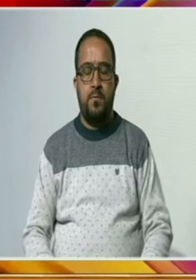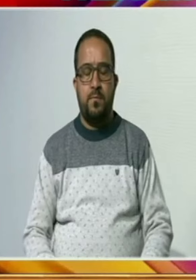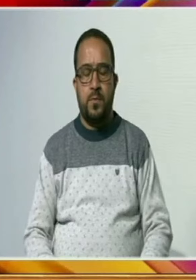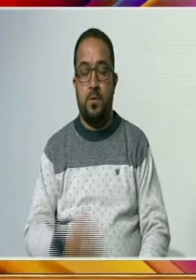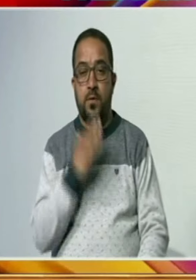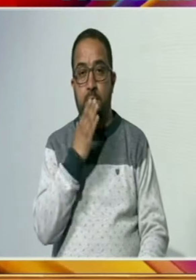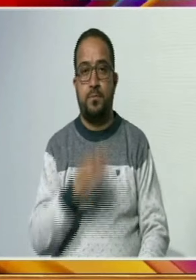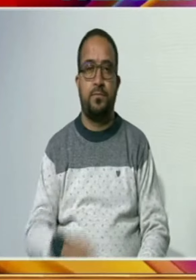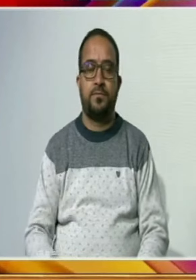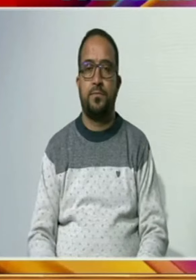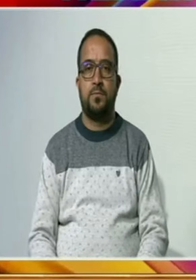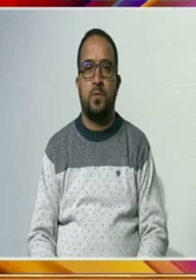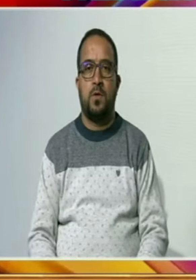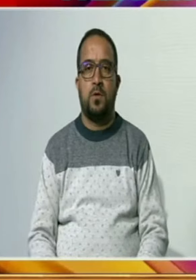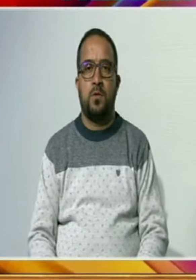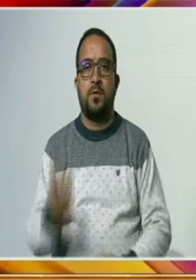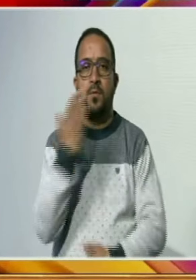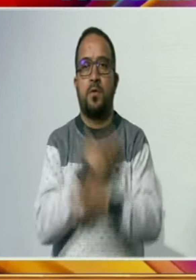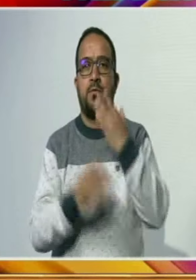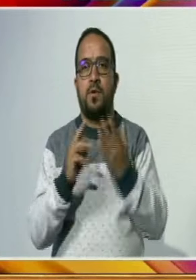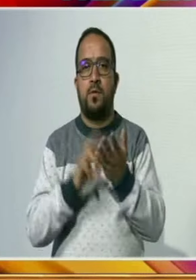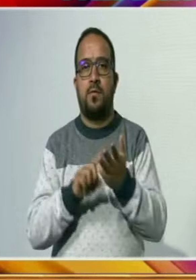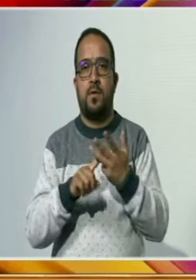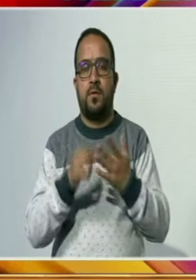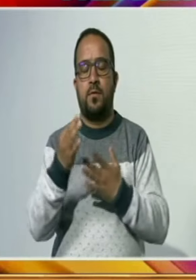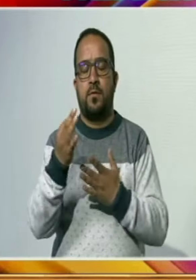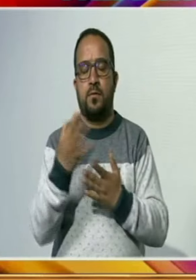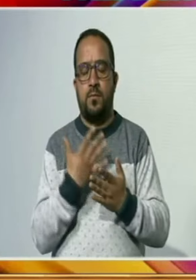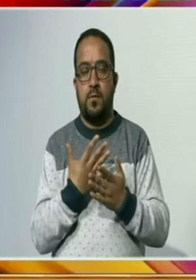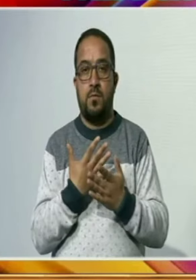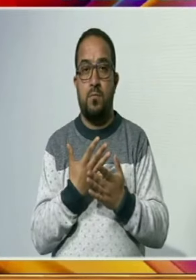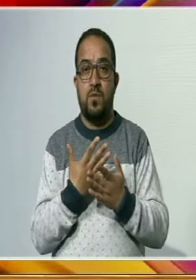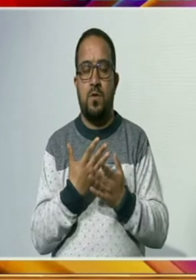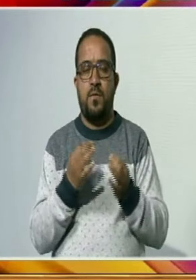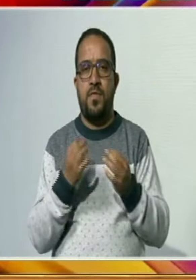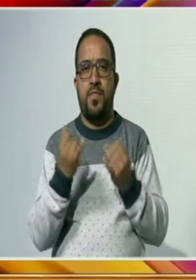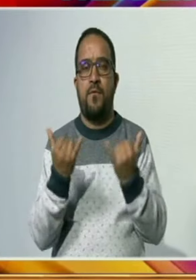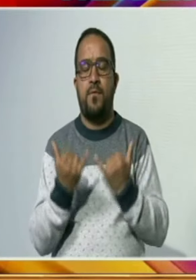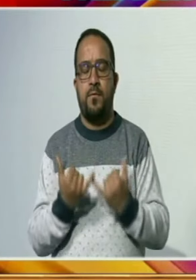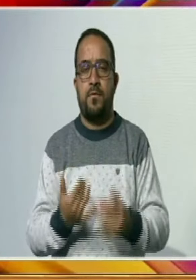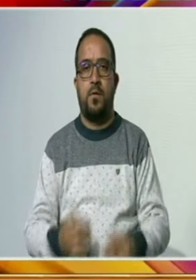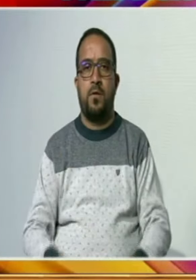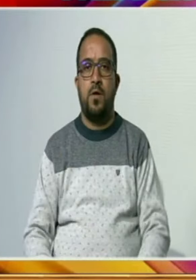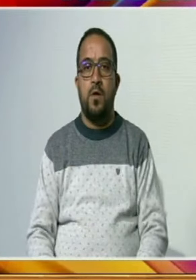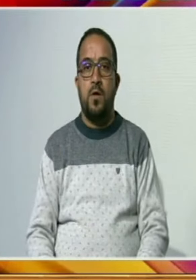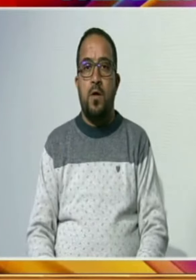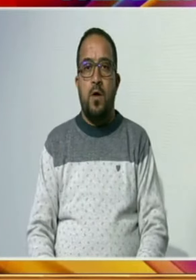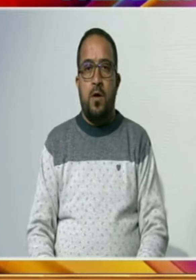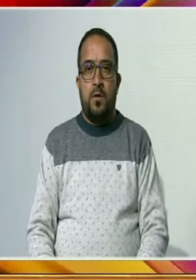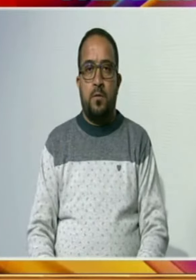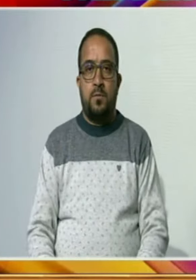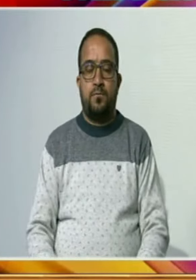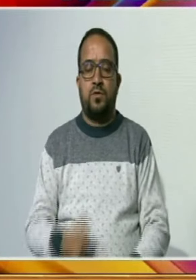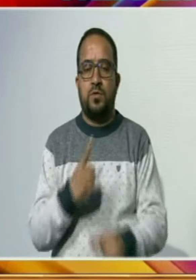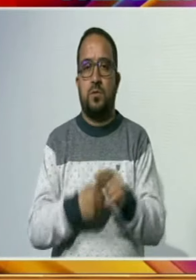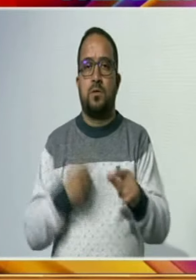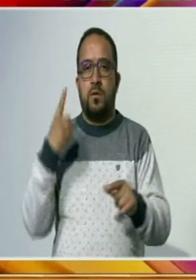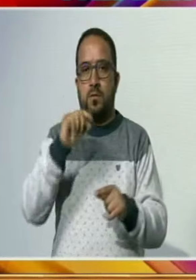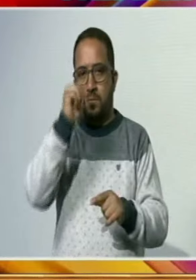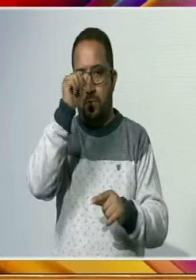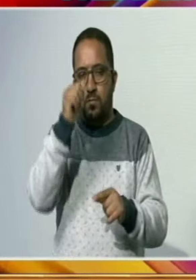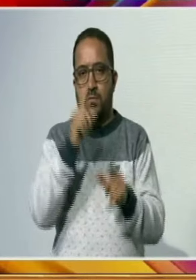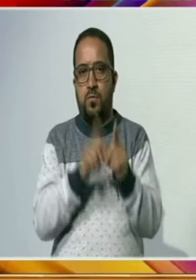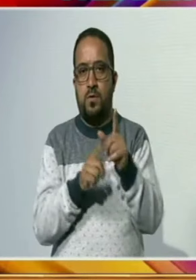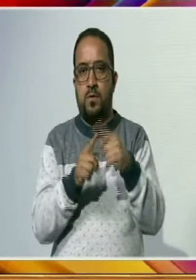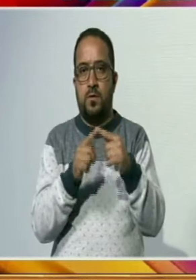ناظرین آدھاب پیش قواتی سماعت سے محروم افراد کیلئے آج کا خصوصی خبرنامہ سالان امنہ تیاترہ